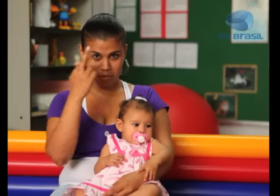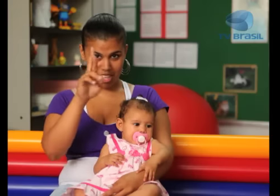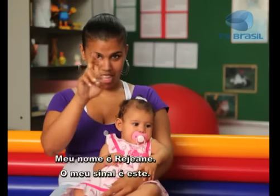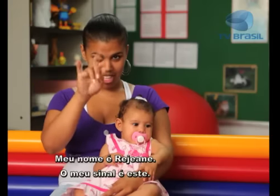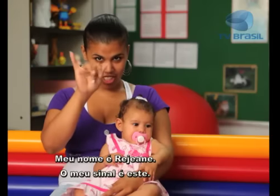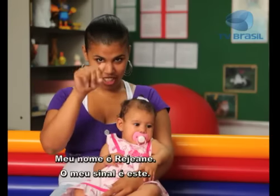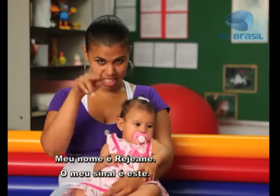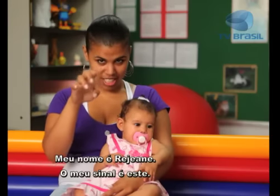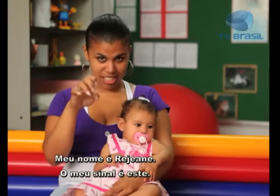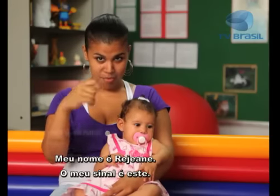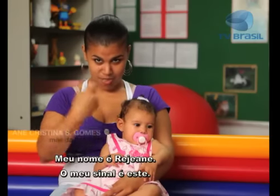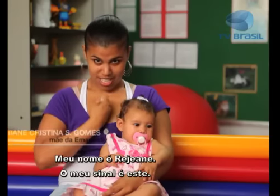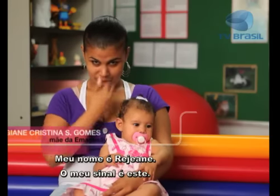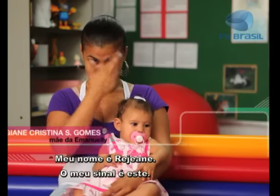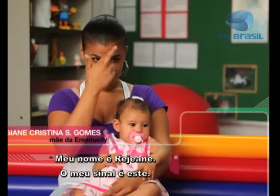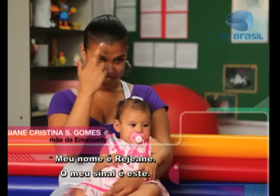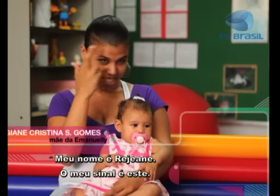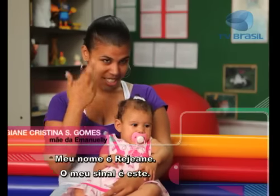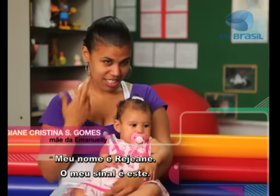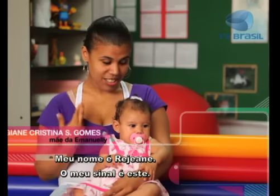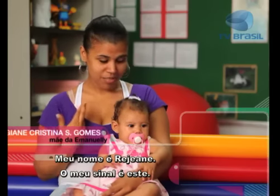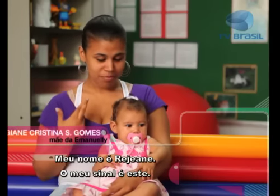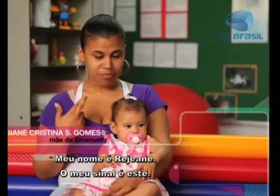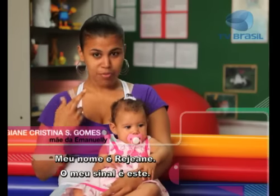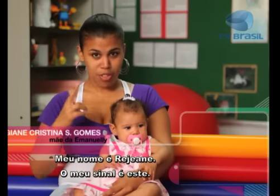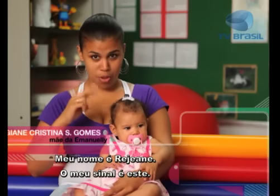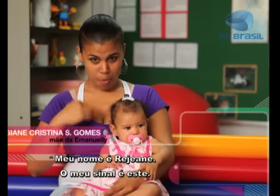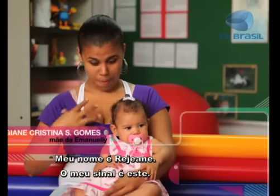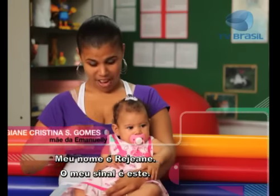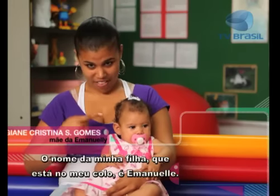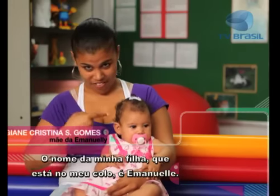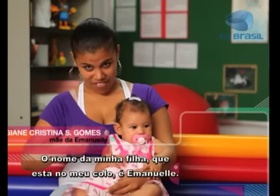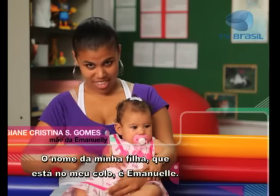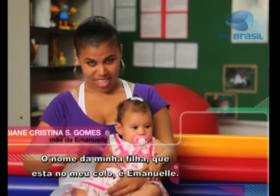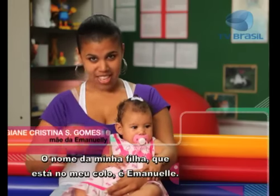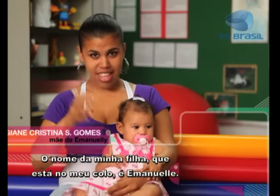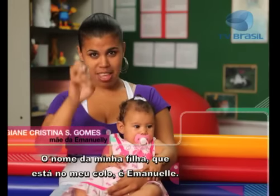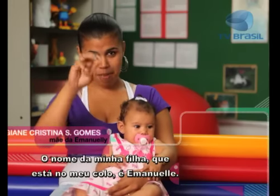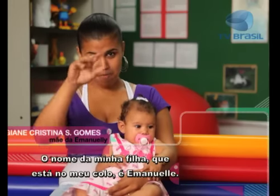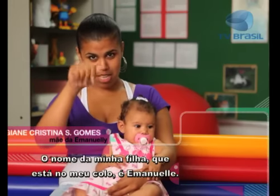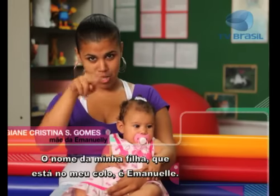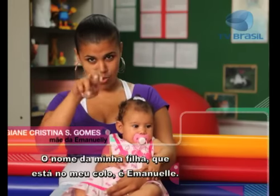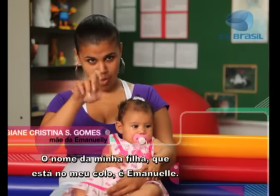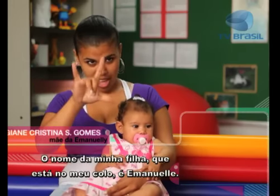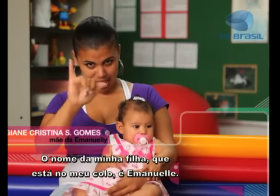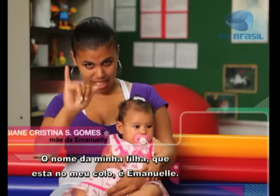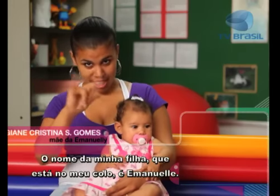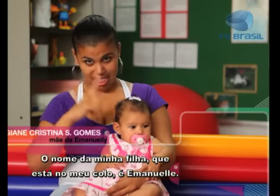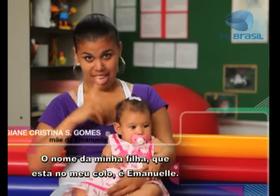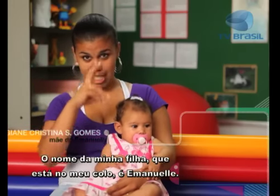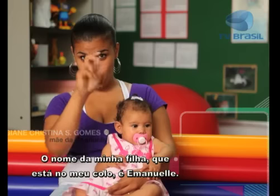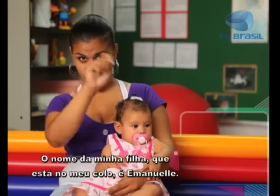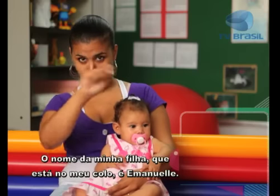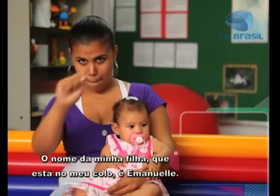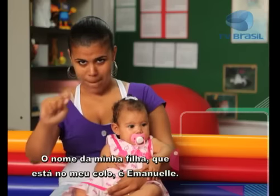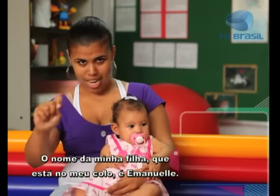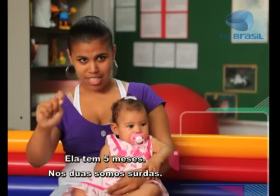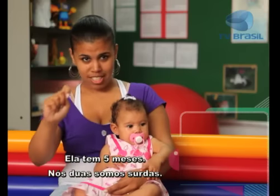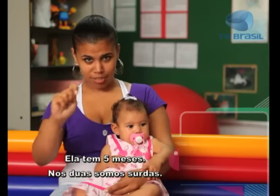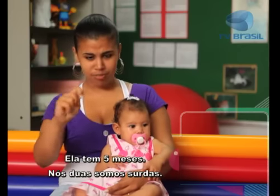Meu nome é Regiane. O meu sinal é este. O nome da minha filha, que está no meu colo, é Emanuele. Ela tem